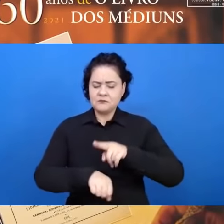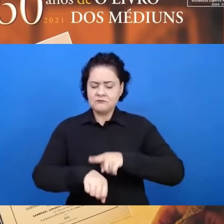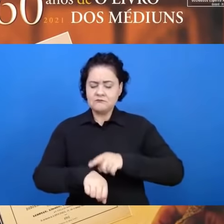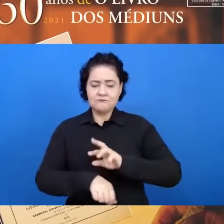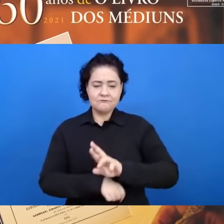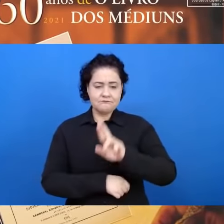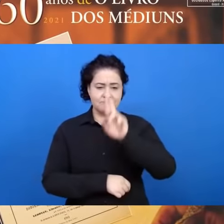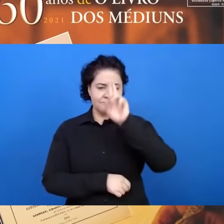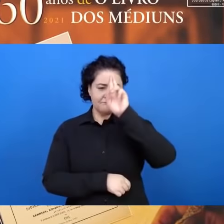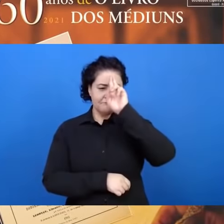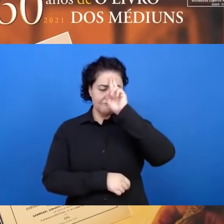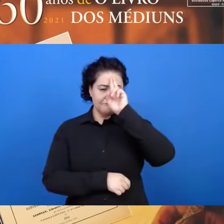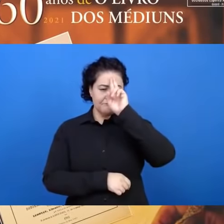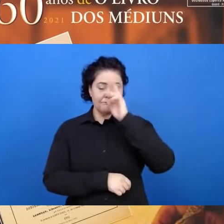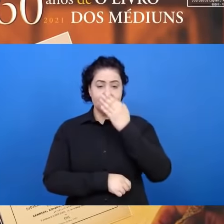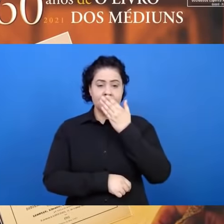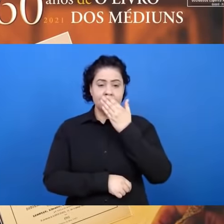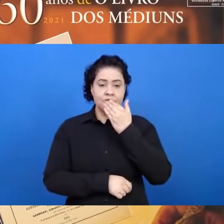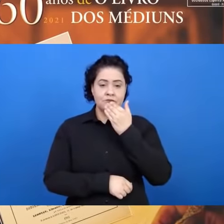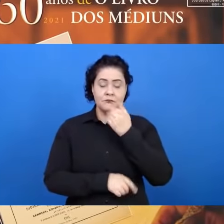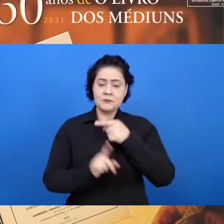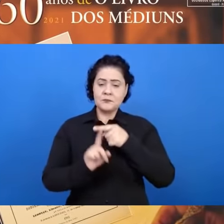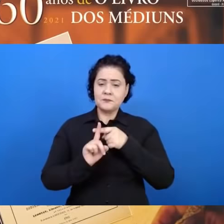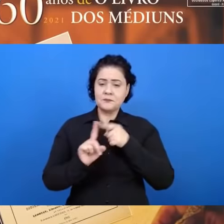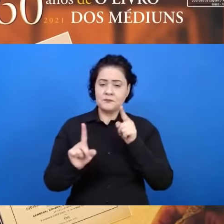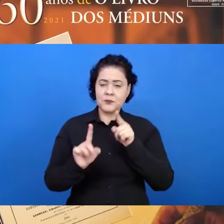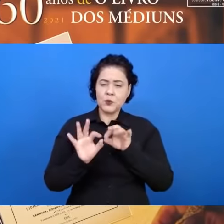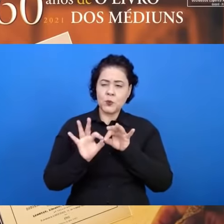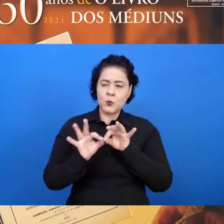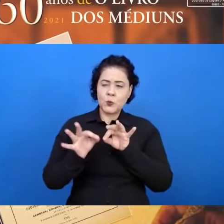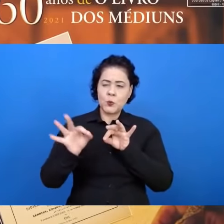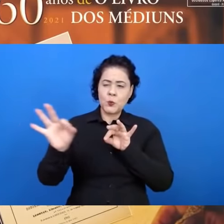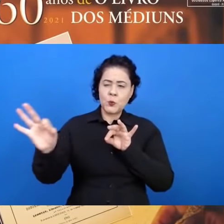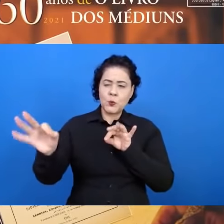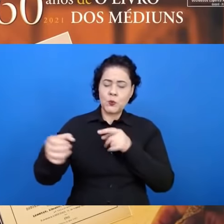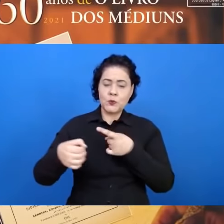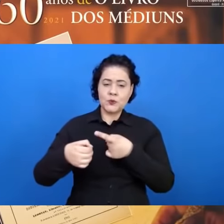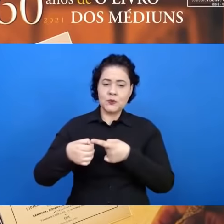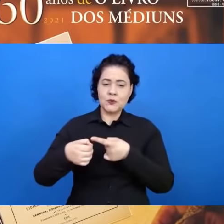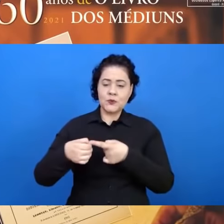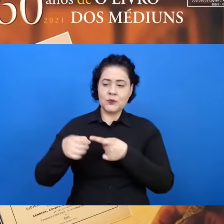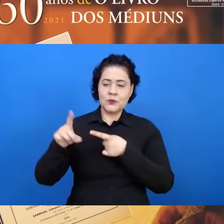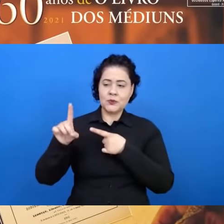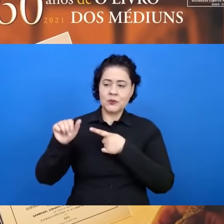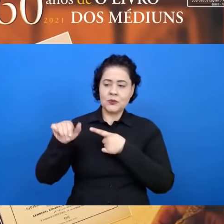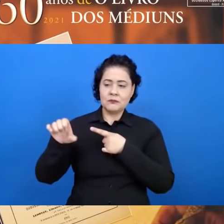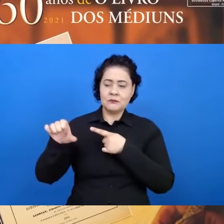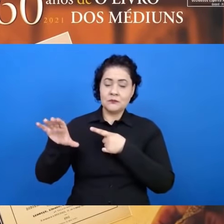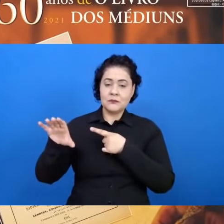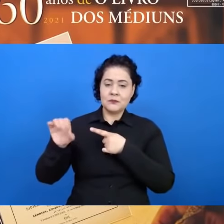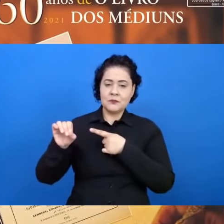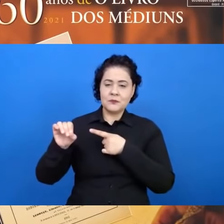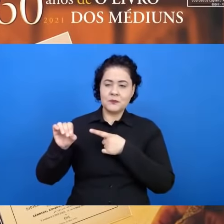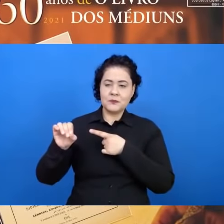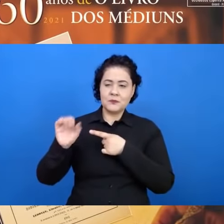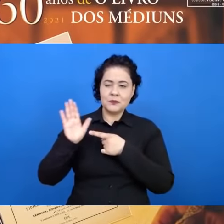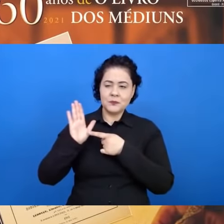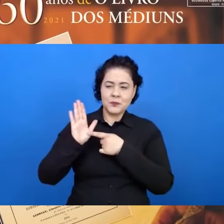muito distante ainda, a paisagem de Damasco apresentava os seus contornos,